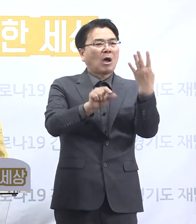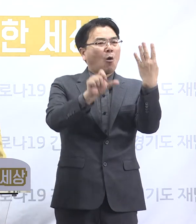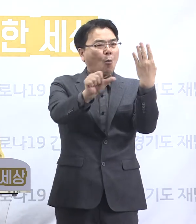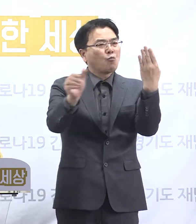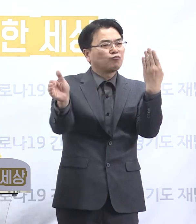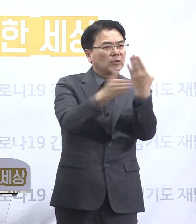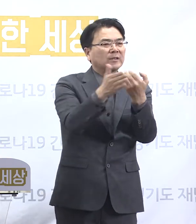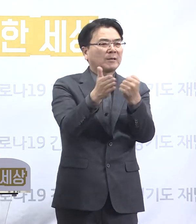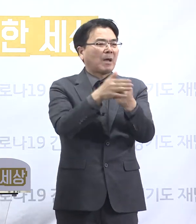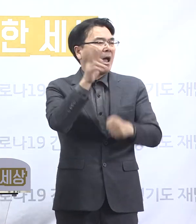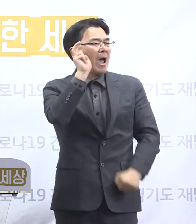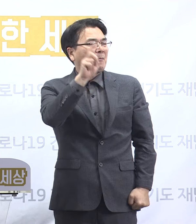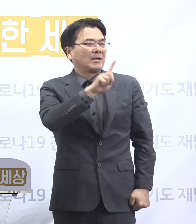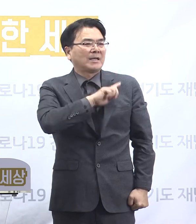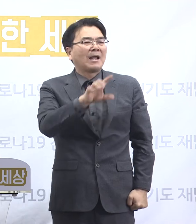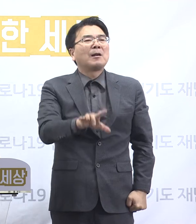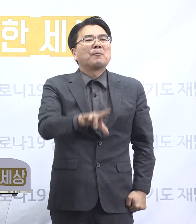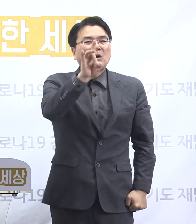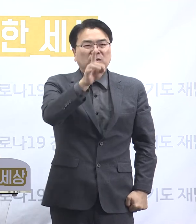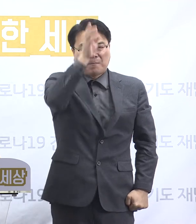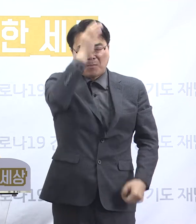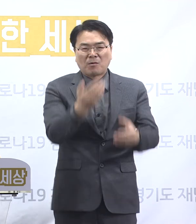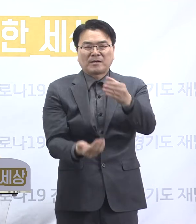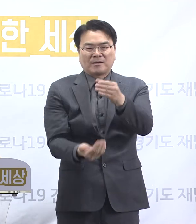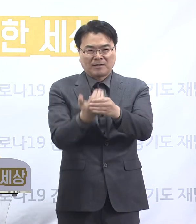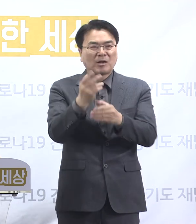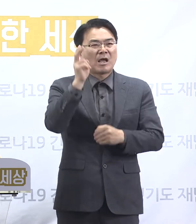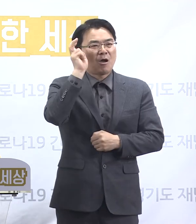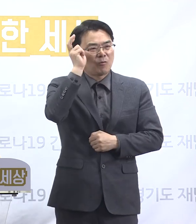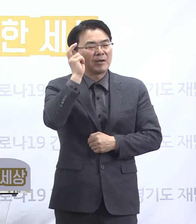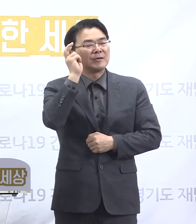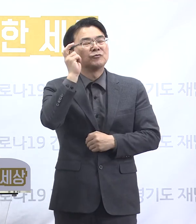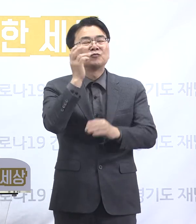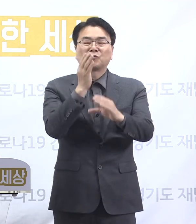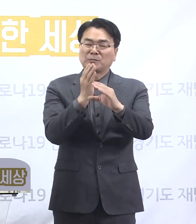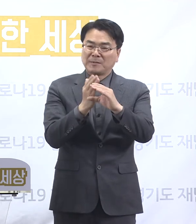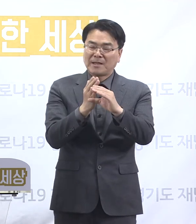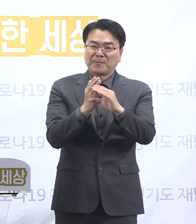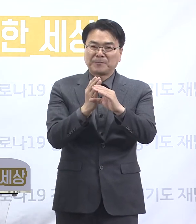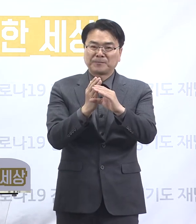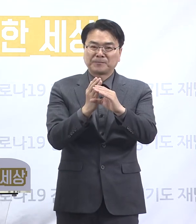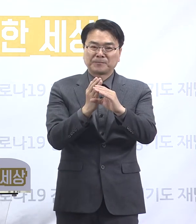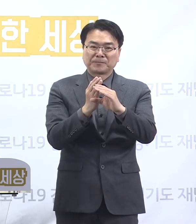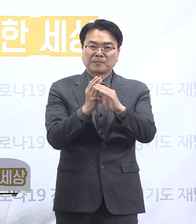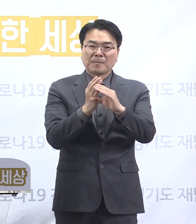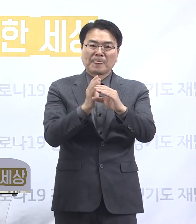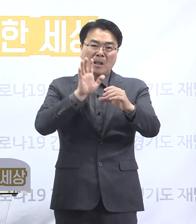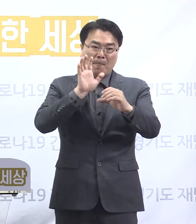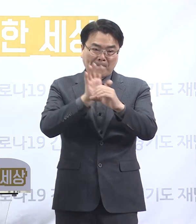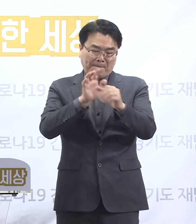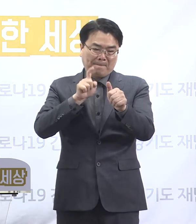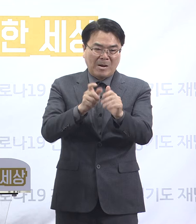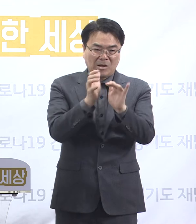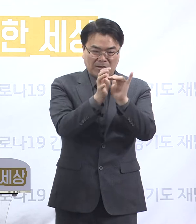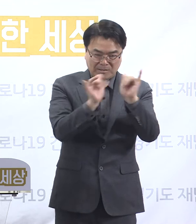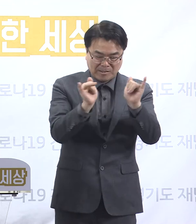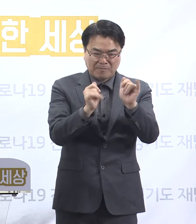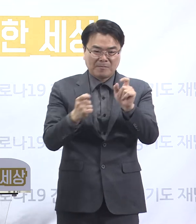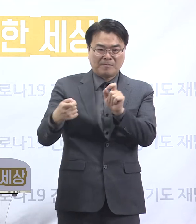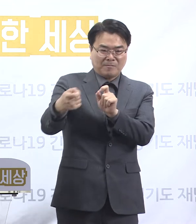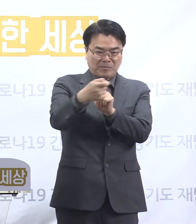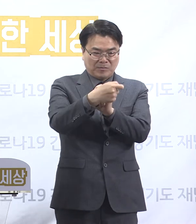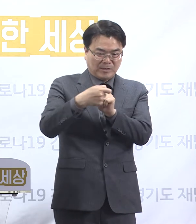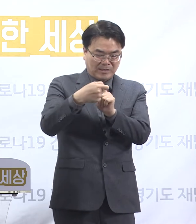감염된 후 가족에게 전파되었을 것으로 추정하고 있습니다. 확진자 이동동선에 따른 오염지역 및 주변